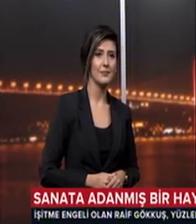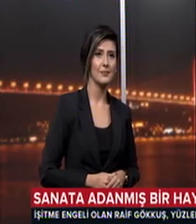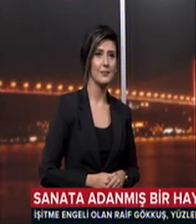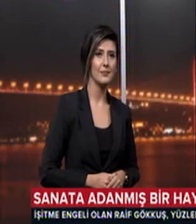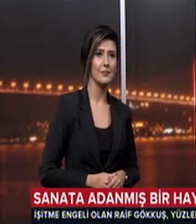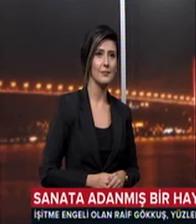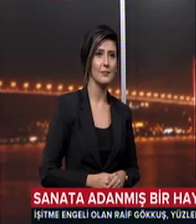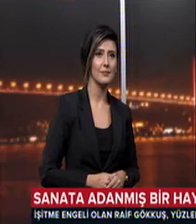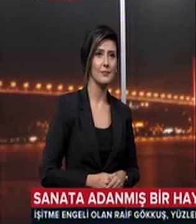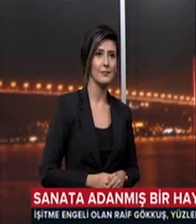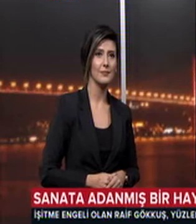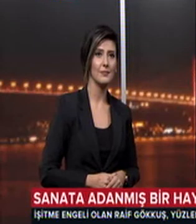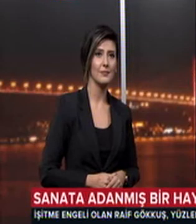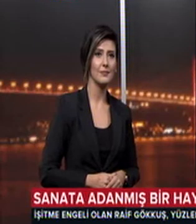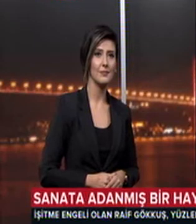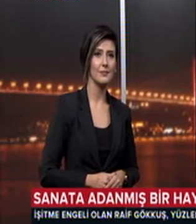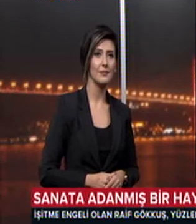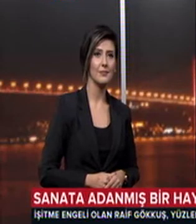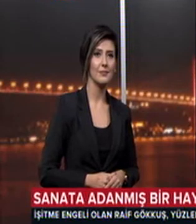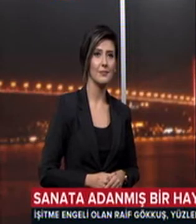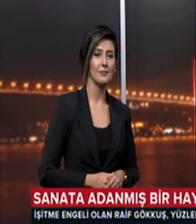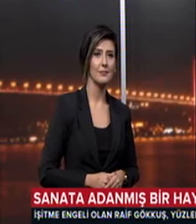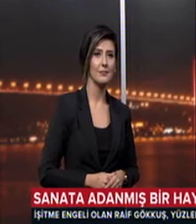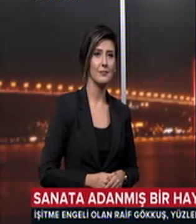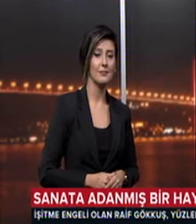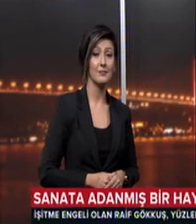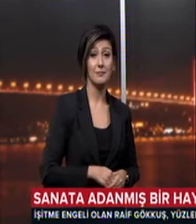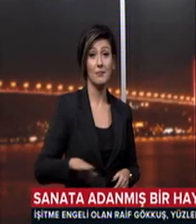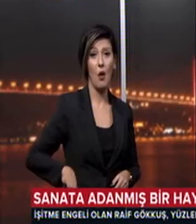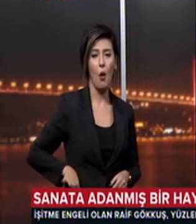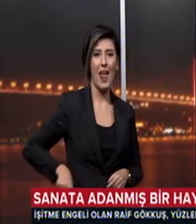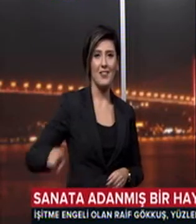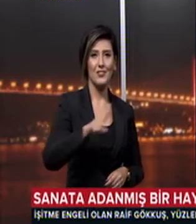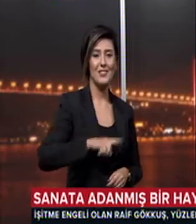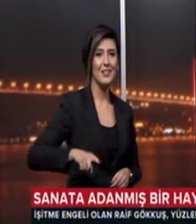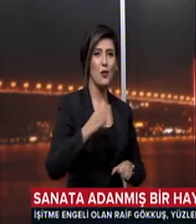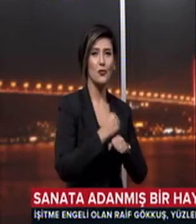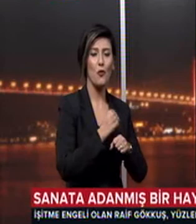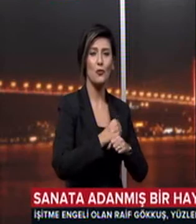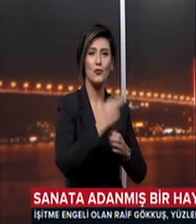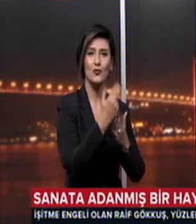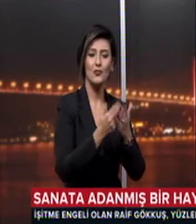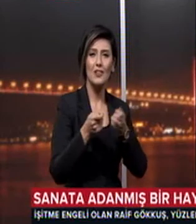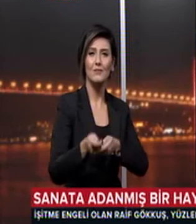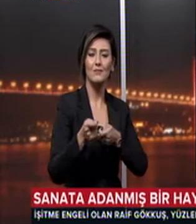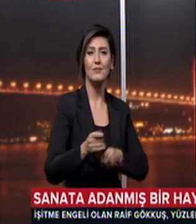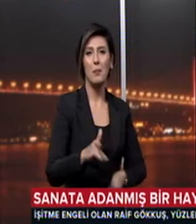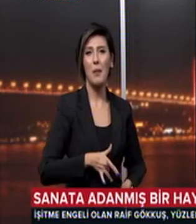sonrasında 2-3 yıl sonra yağlı boyaya geçtim Öğrencileri de Gökkuş'un çalışmalarından oldukça memnun Sulu boyada